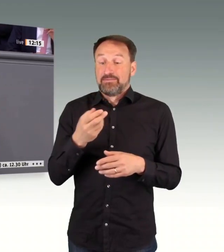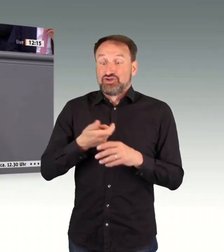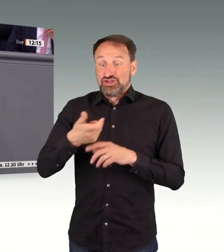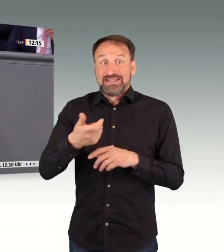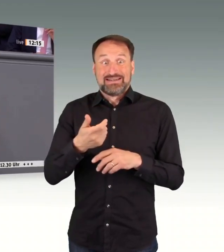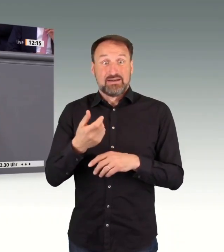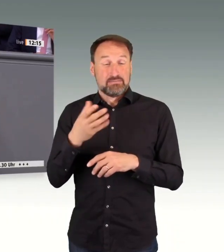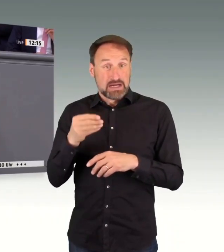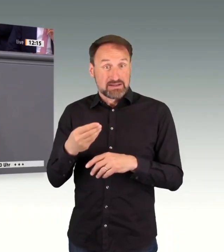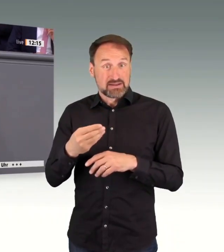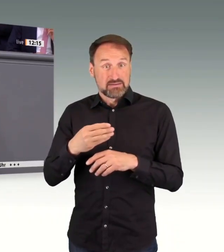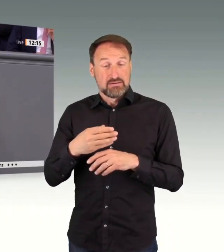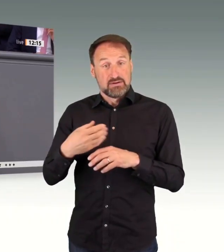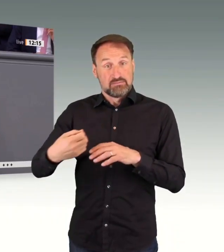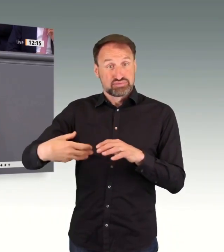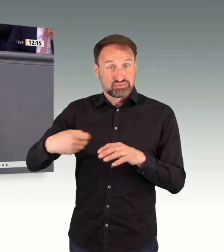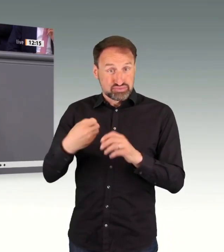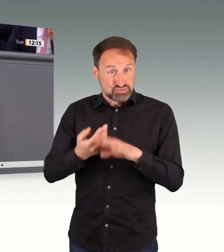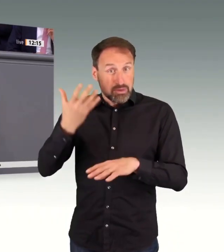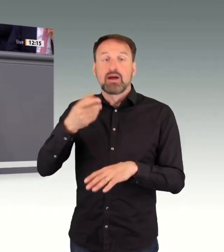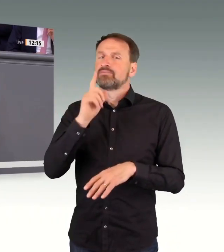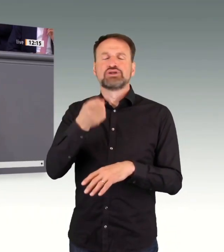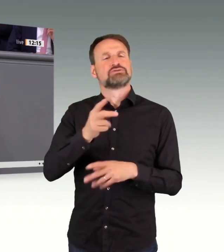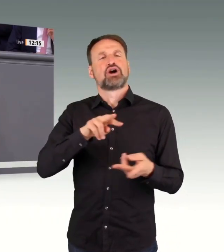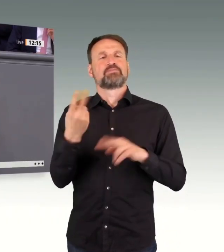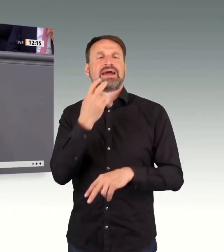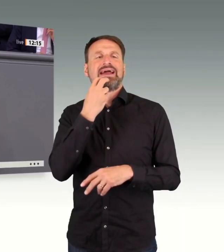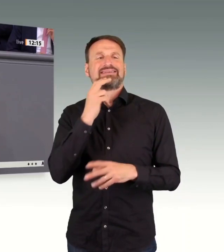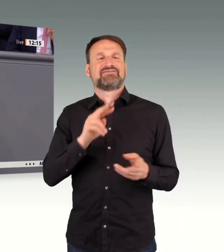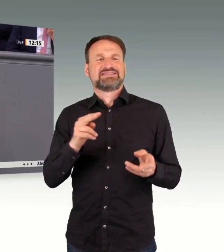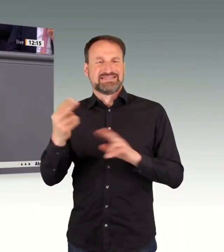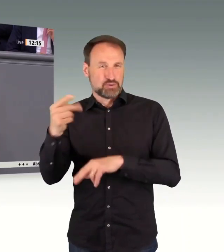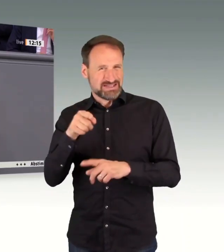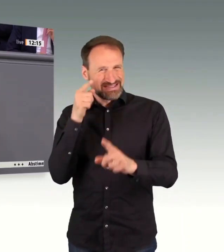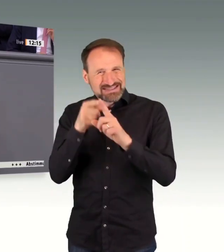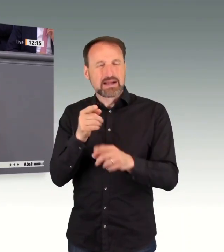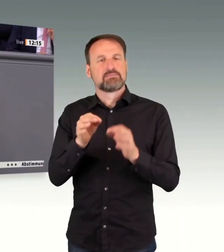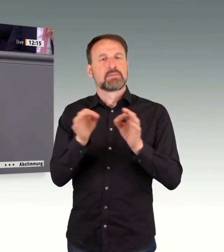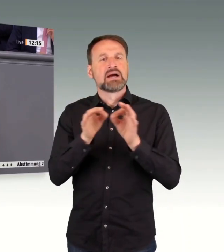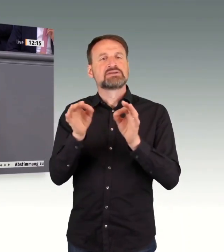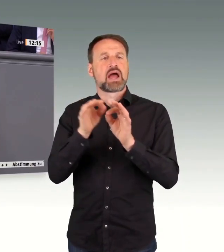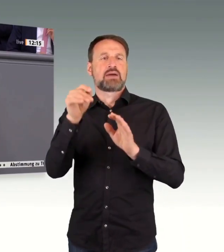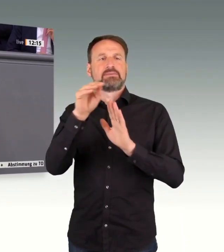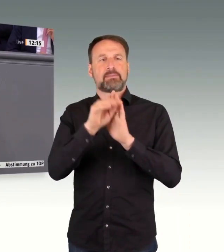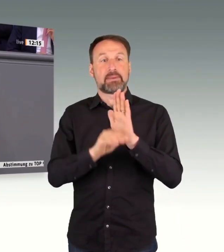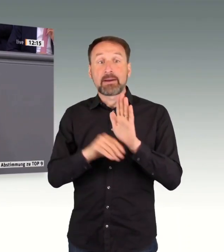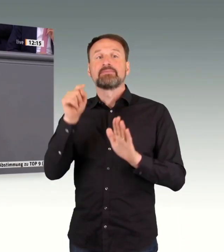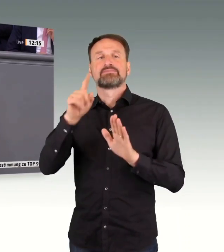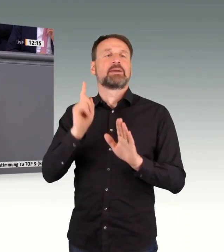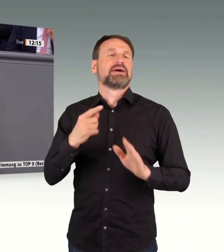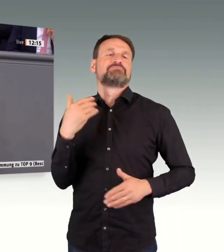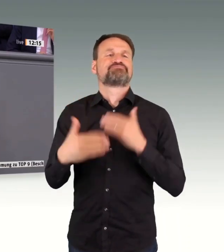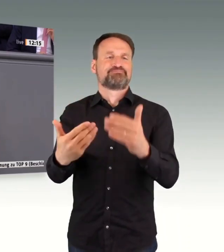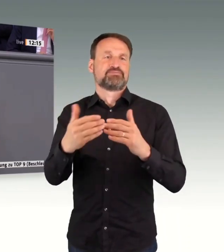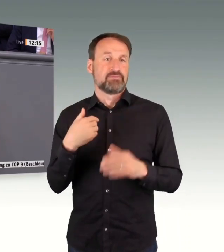neues Mindset hier in Deutschland, in der Gesellschaft, in der Planung, weg von einer manchmal Verhinderungskultur, die wir